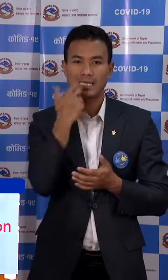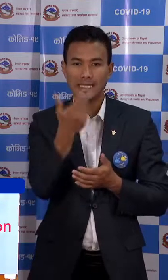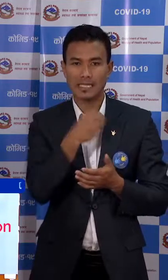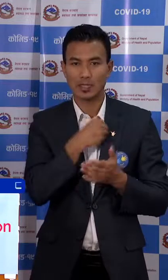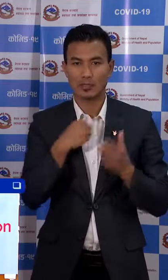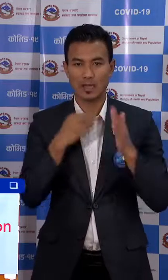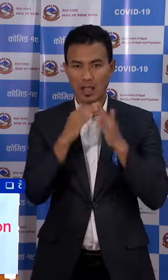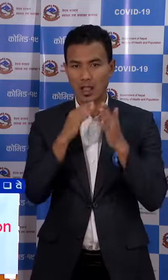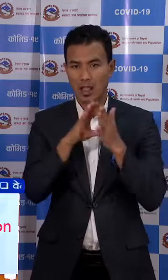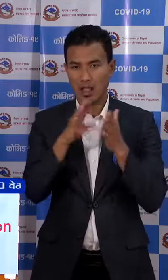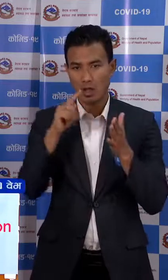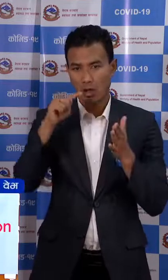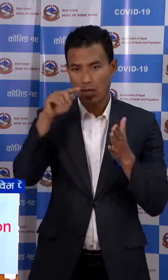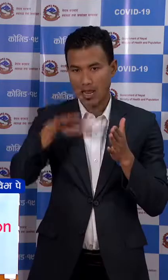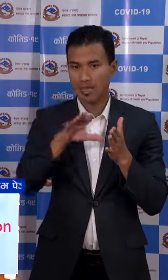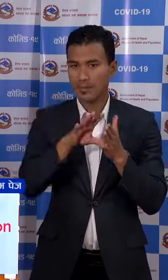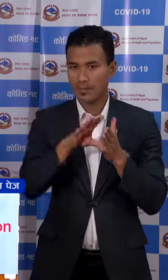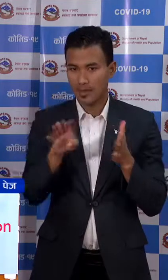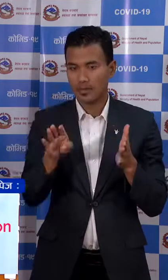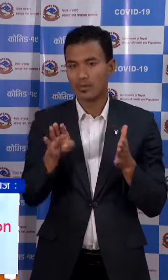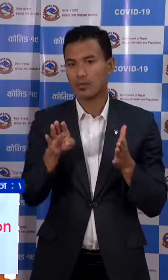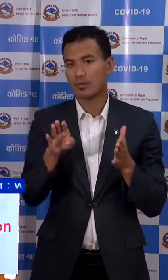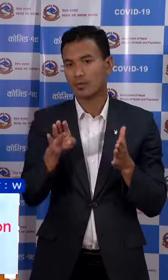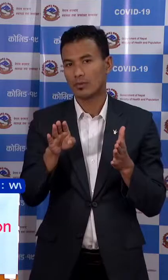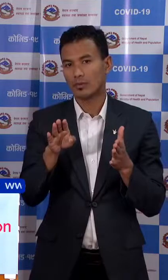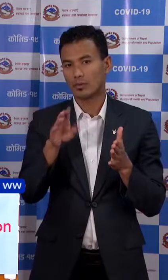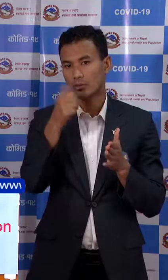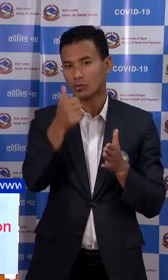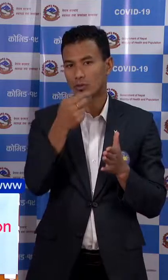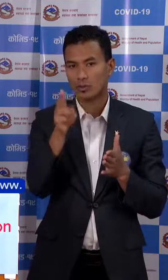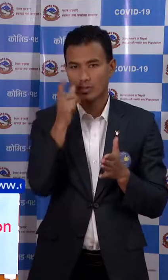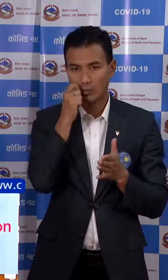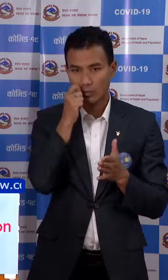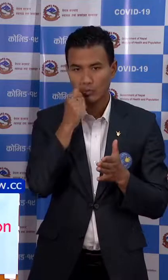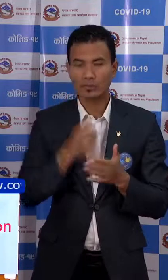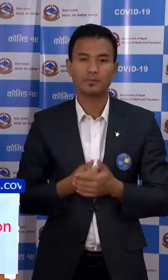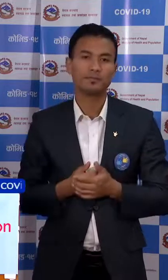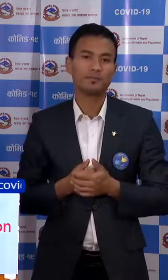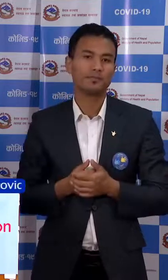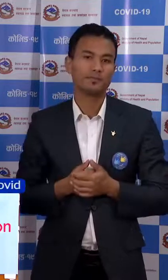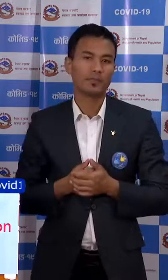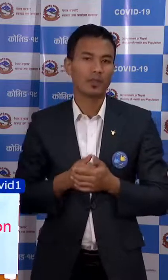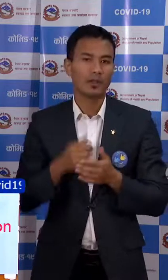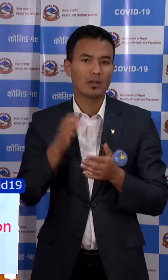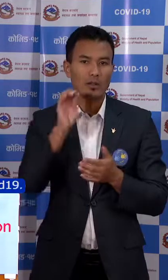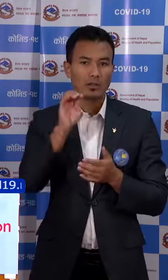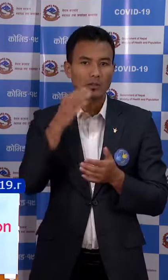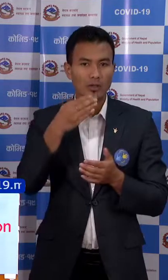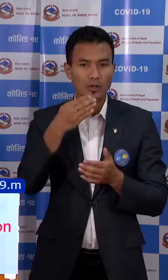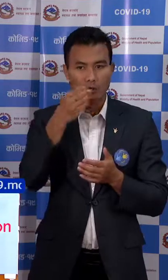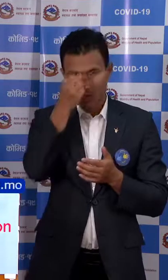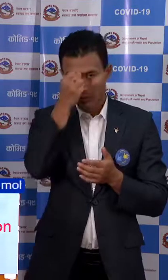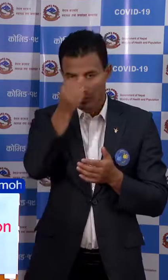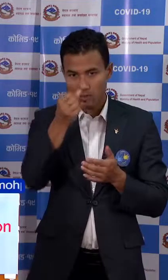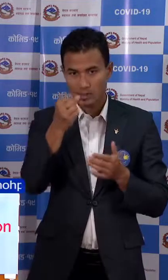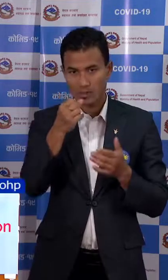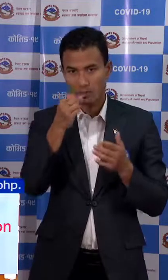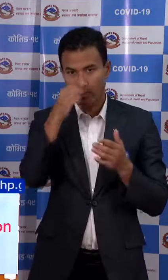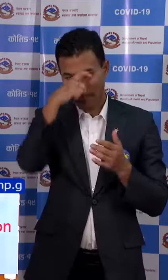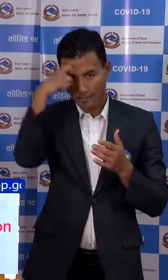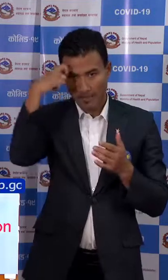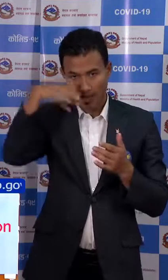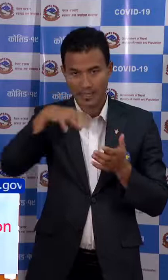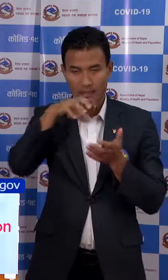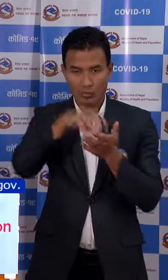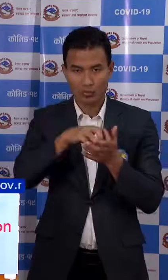प्रादेशिक अस्पताल कईलाली वाट छजना पुरुष सहपुर्वा आइसोलेशन सेंटर बांके